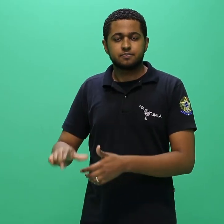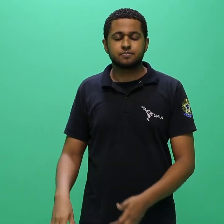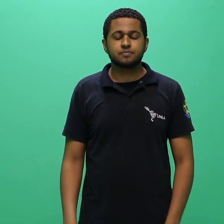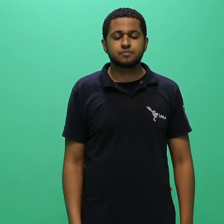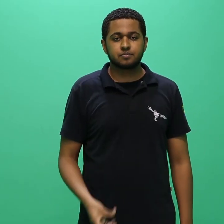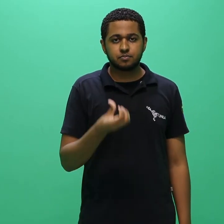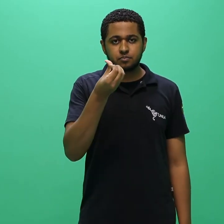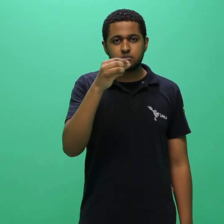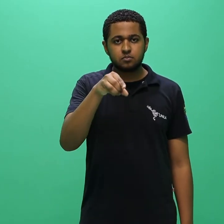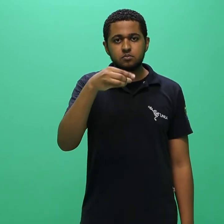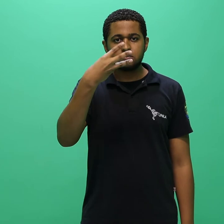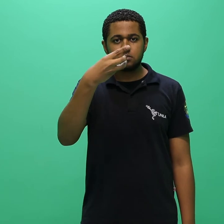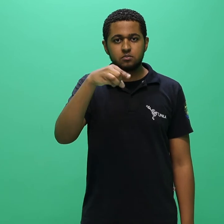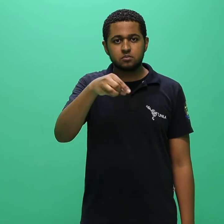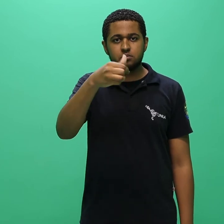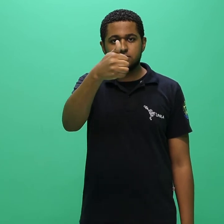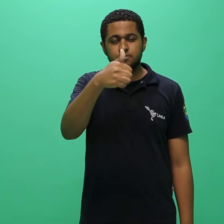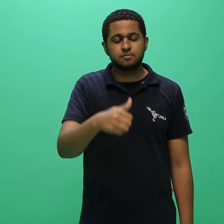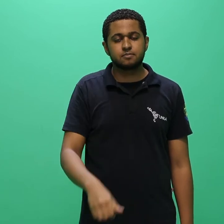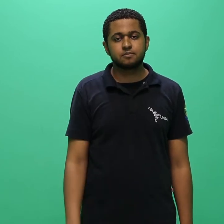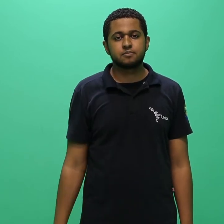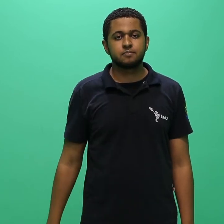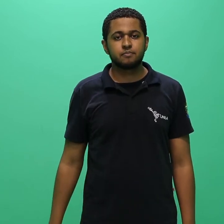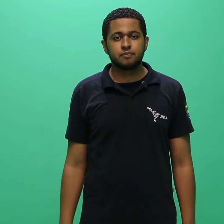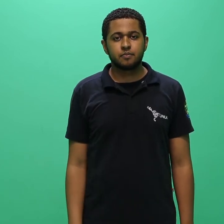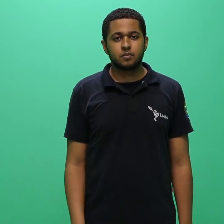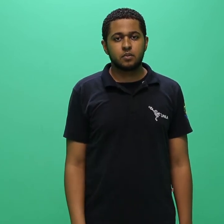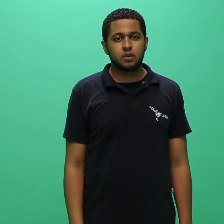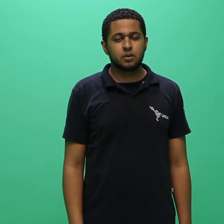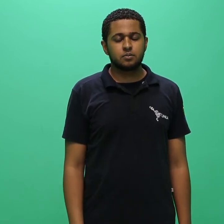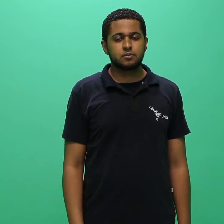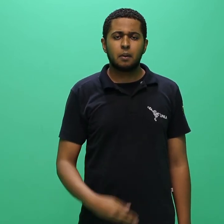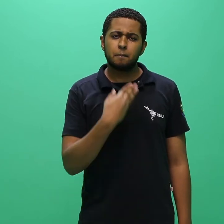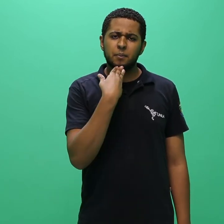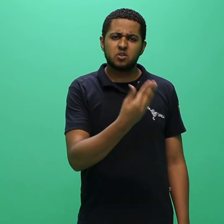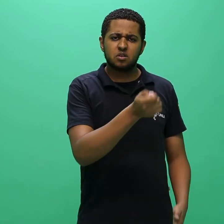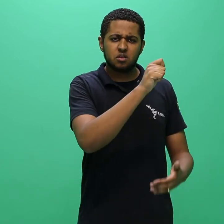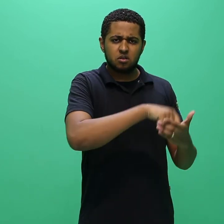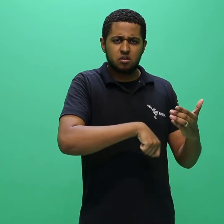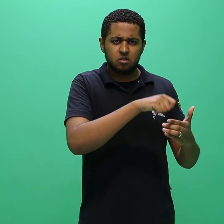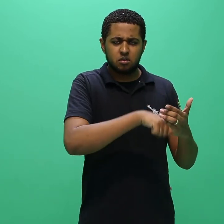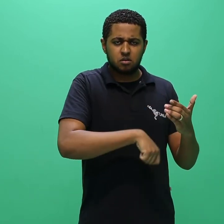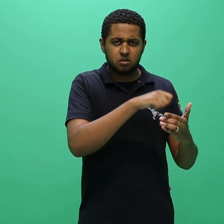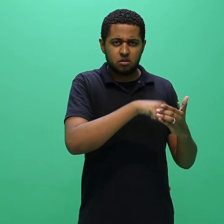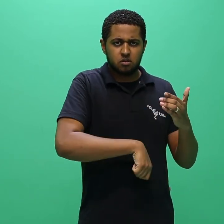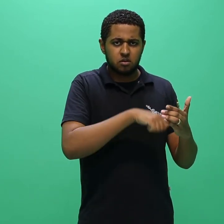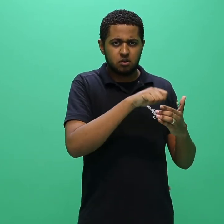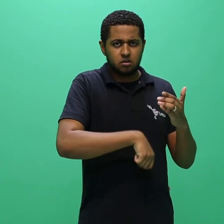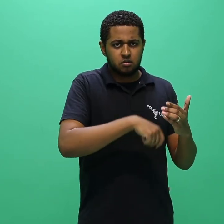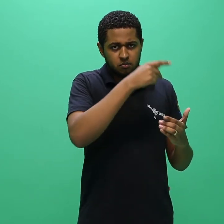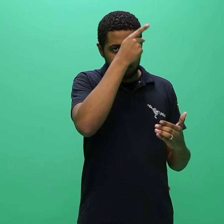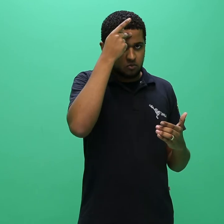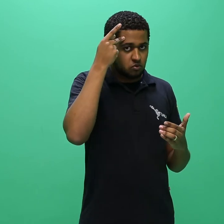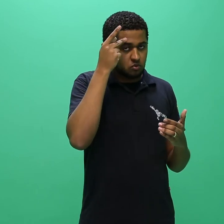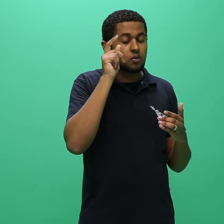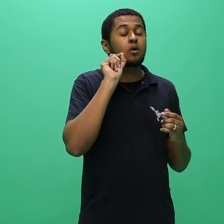6.3.1. O requerimento de inscrição do candidato